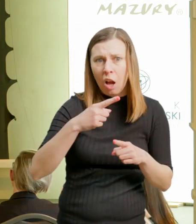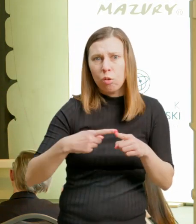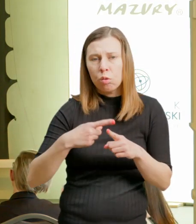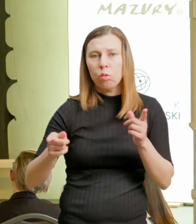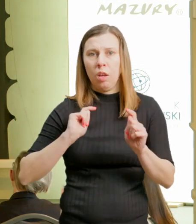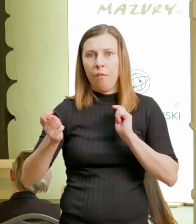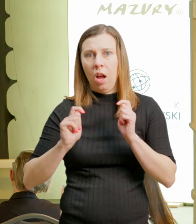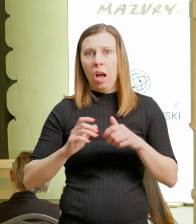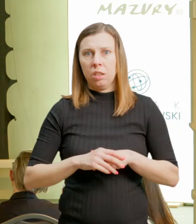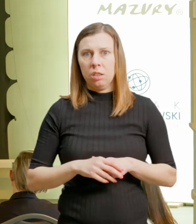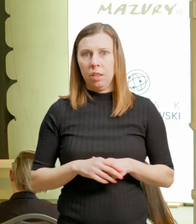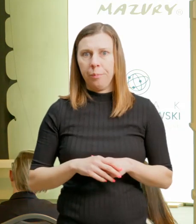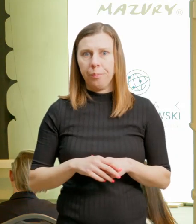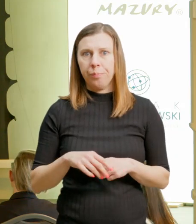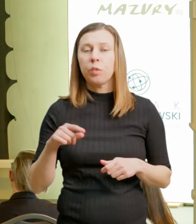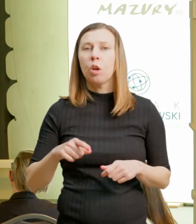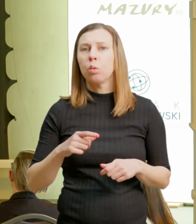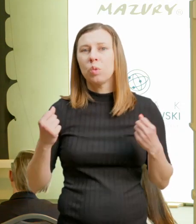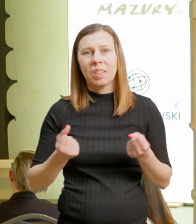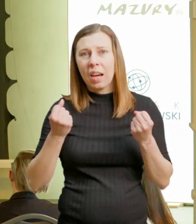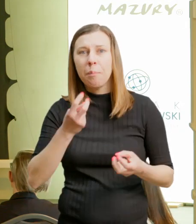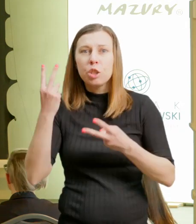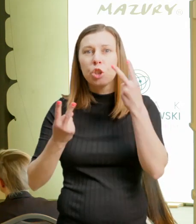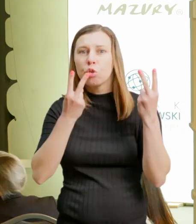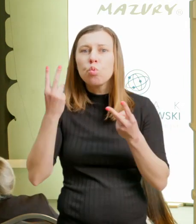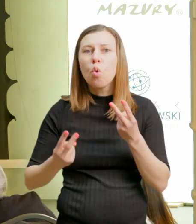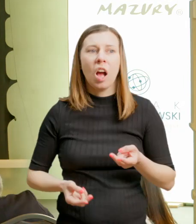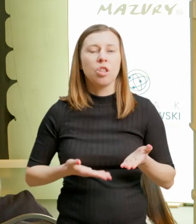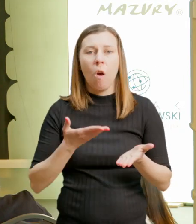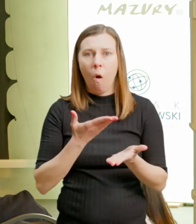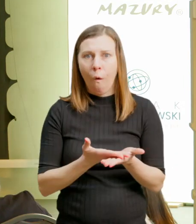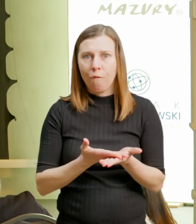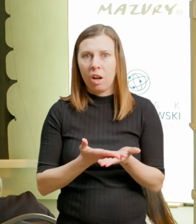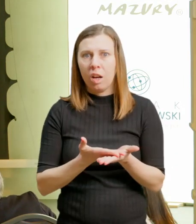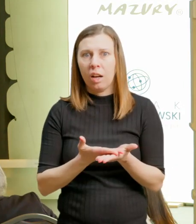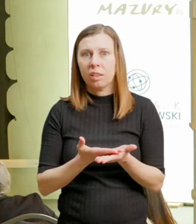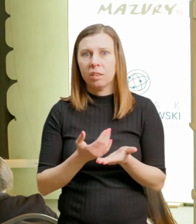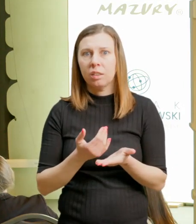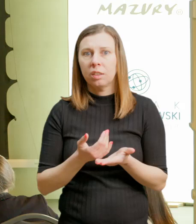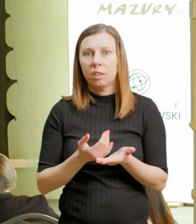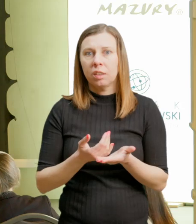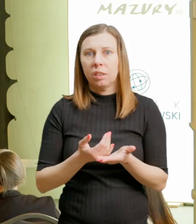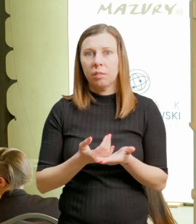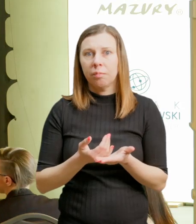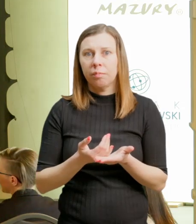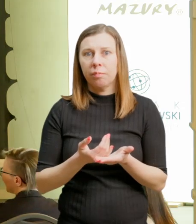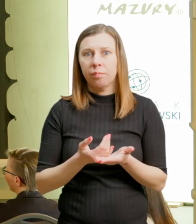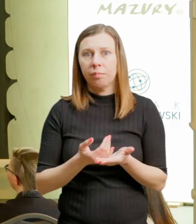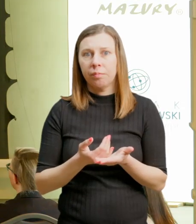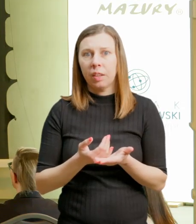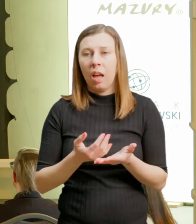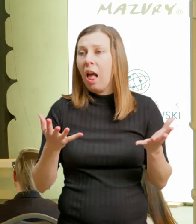nam możliwie największe profity i możliwości obniżenia tych kosztów podróży. A jak możemy oszczędzać